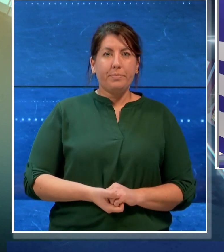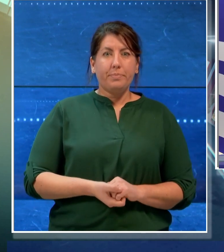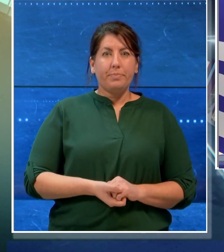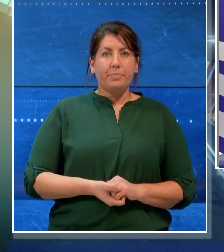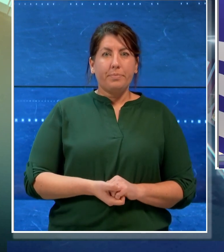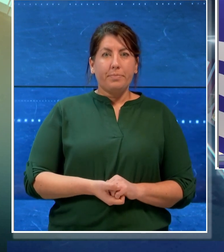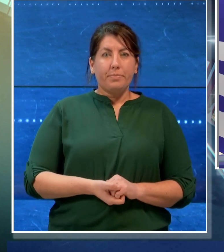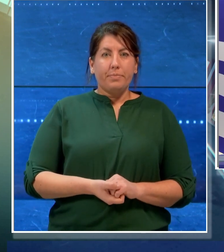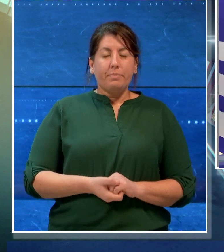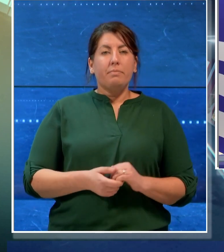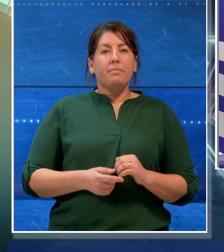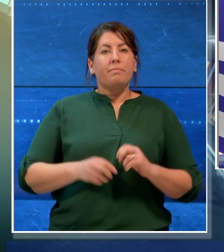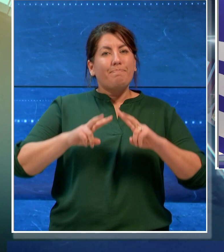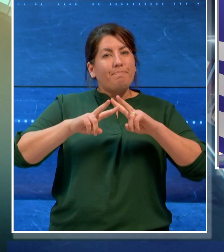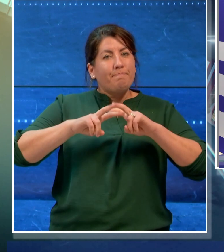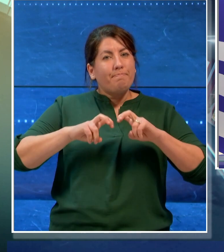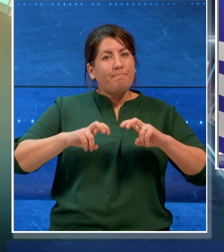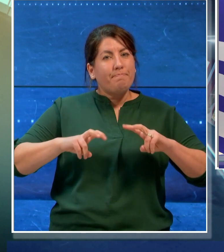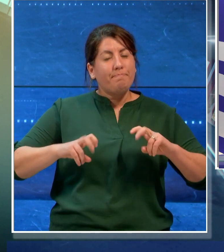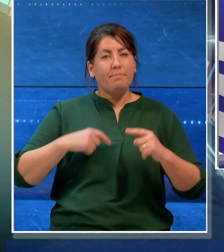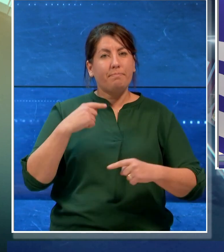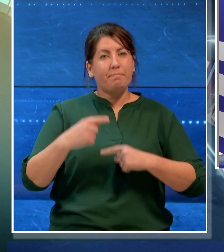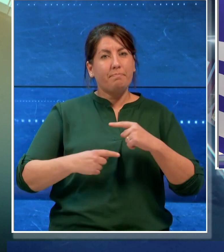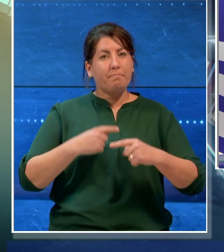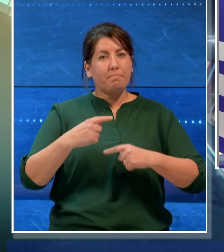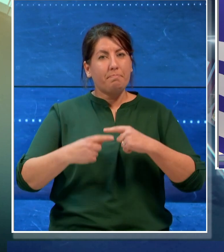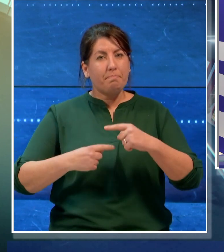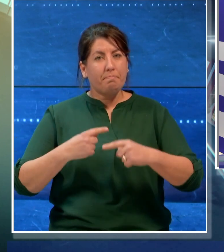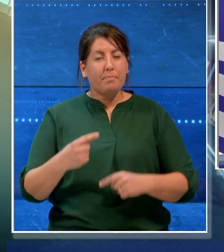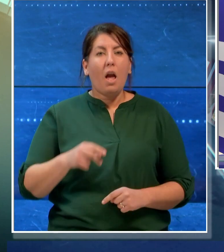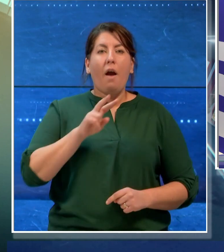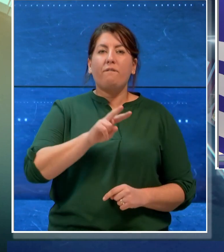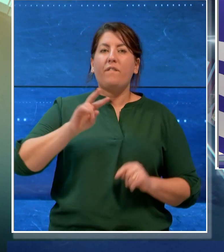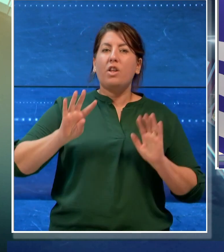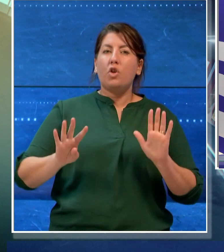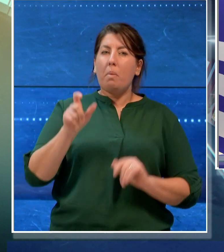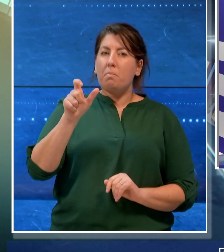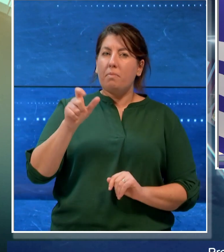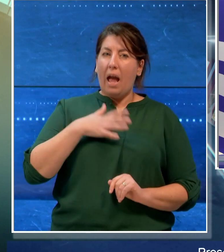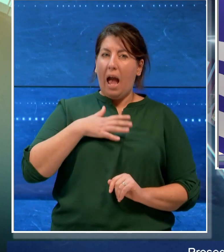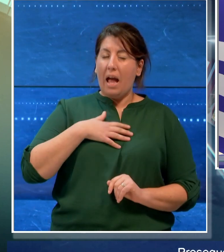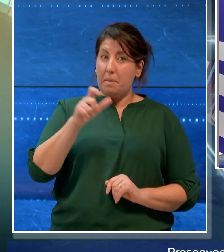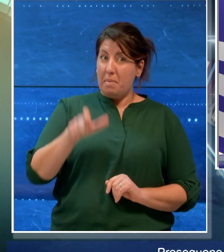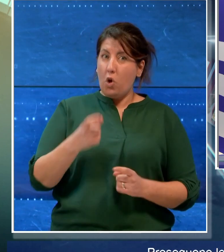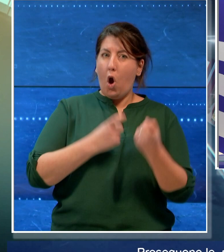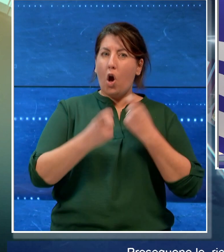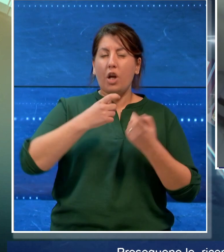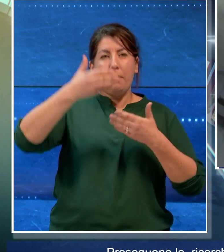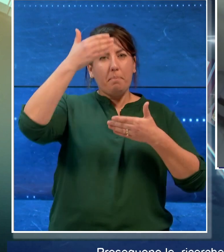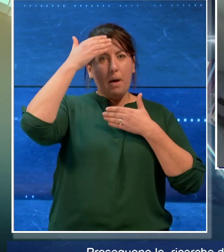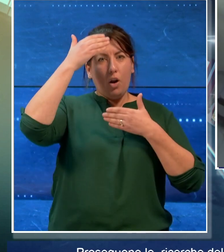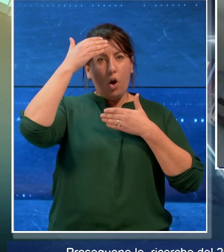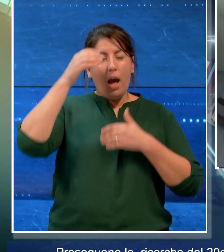Proseguono le ricerche del 29enne originario del Marocco El